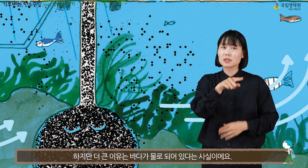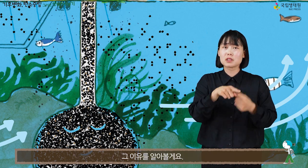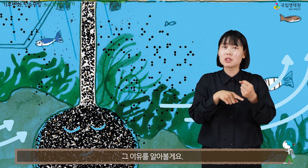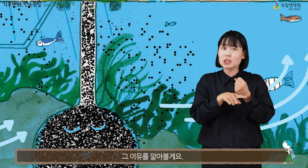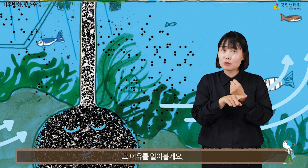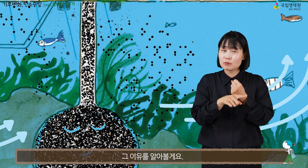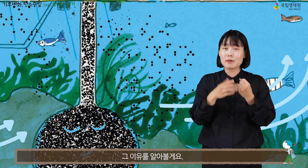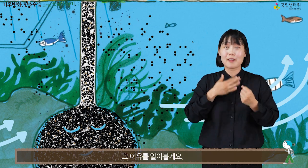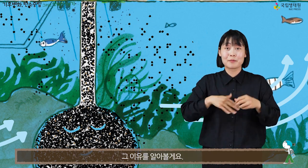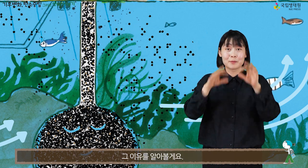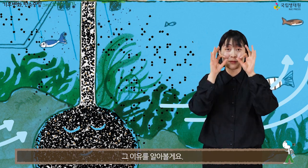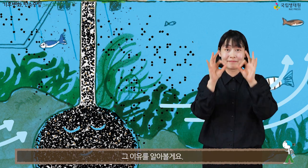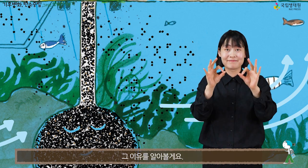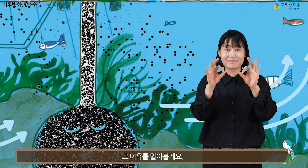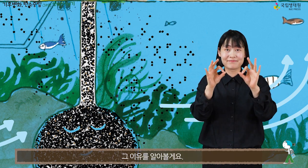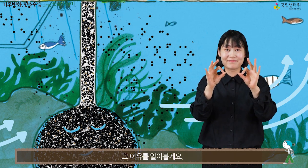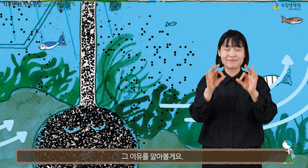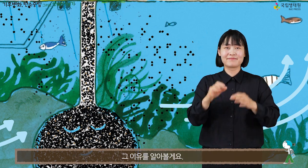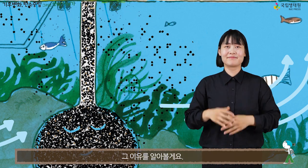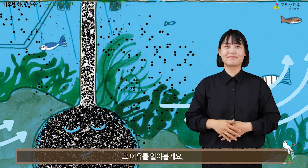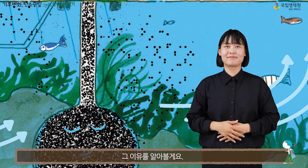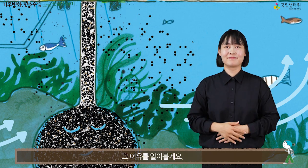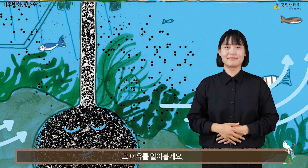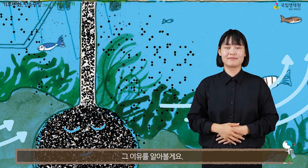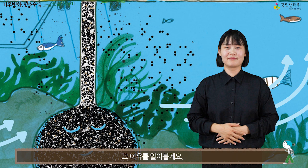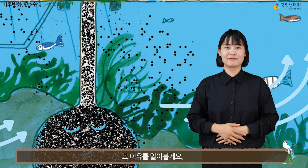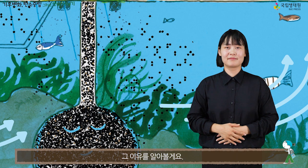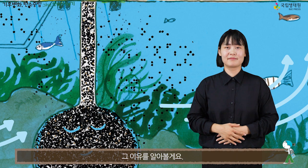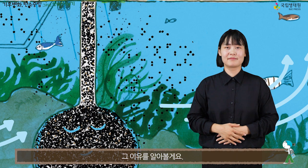그 이유를 알아볼게요.